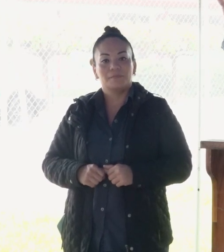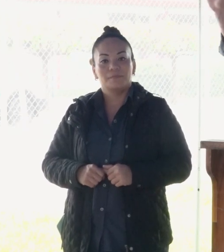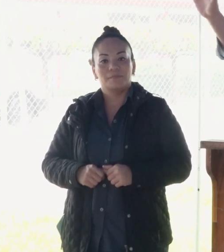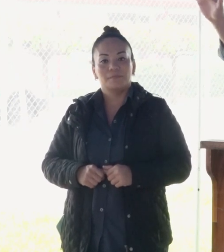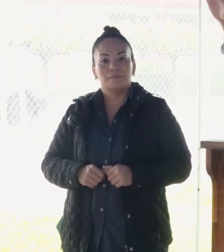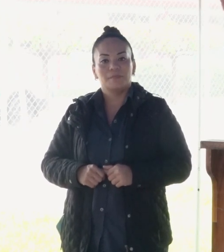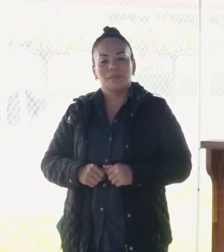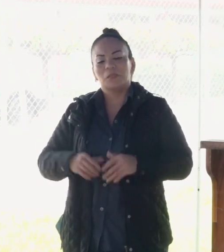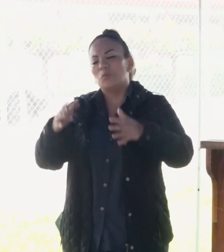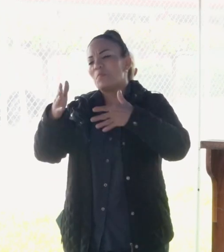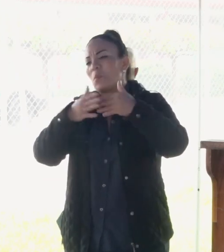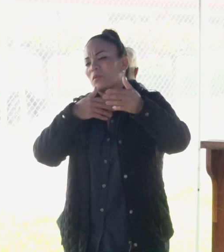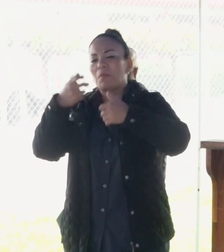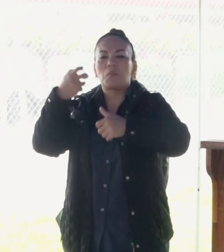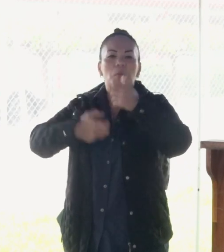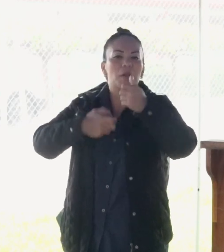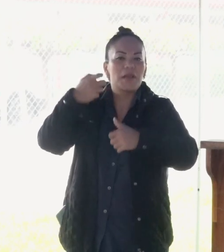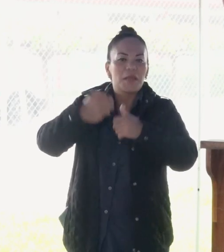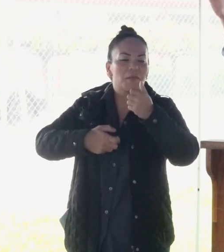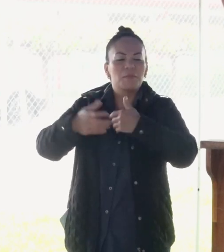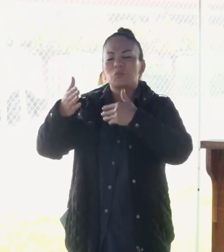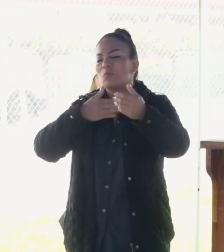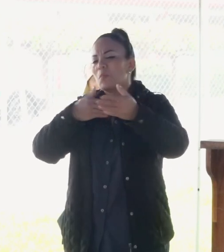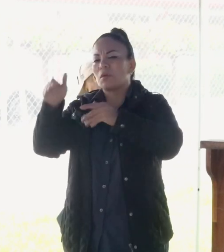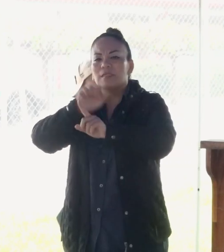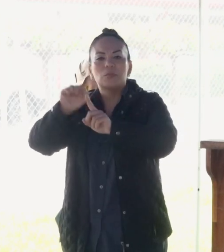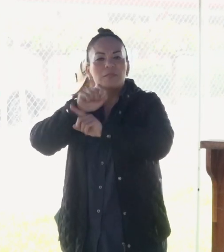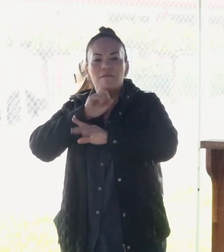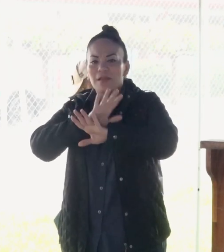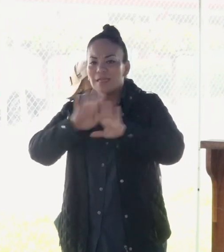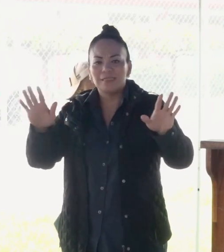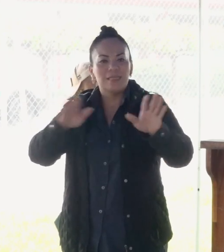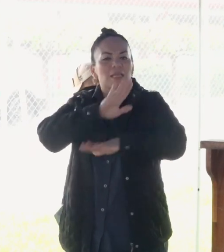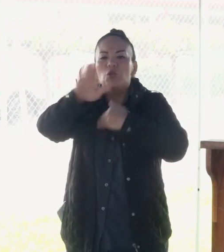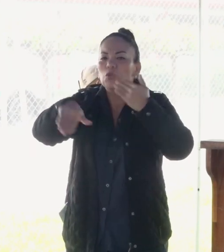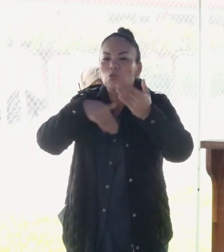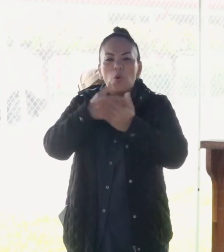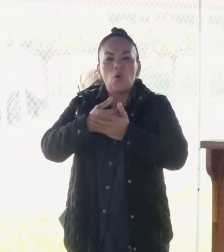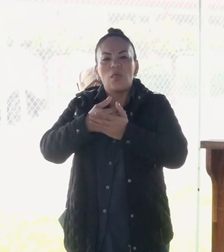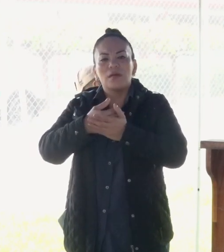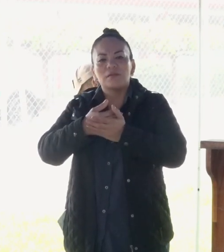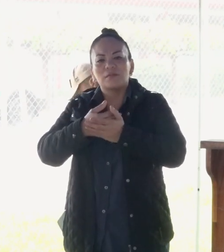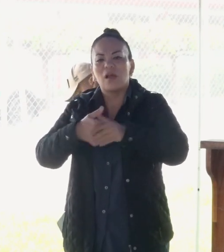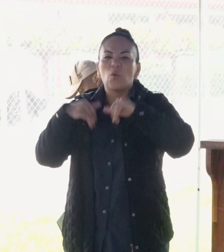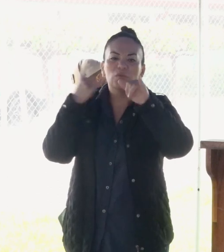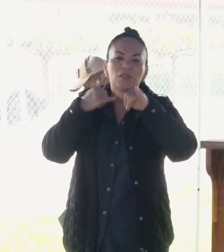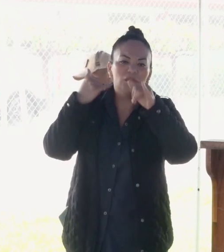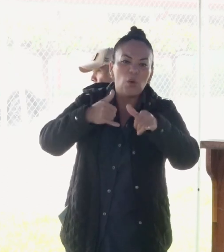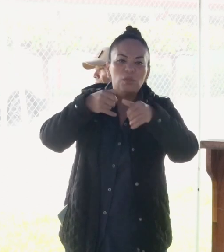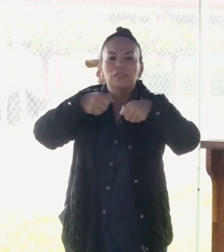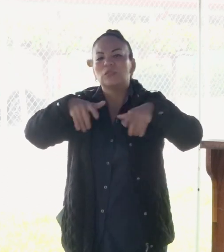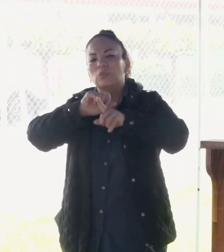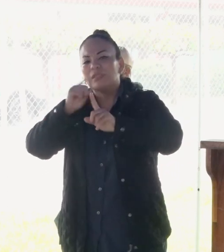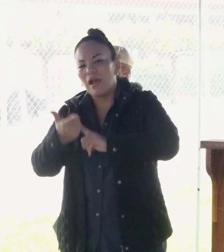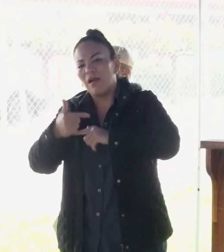las broncas y de todos los problemas y de todas las acusaciones en redes sociales,